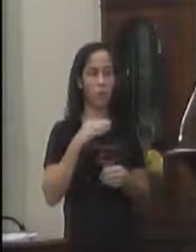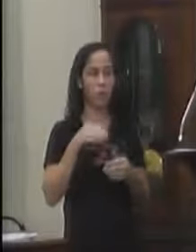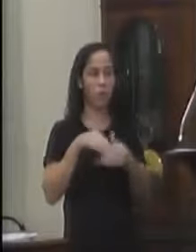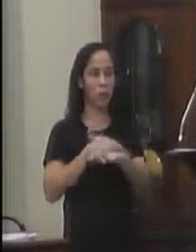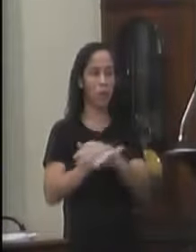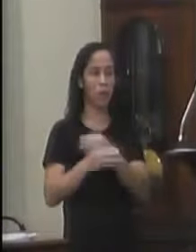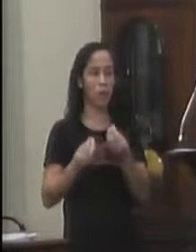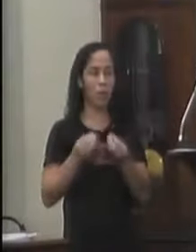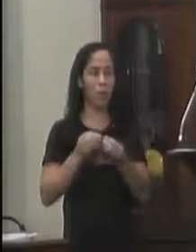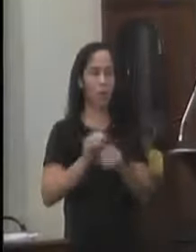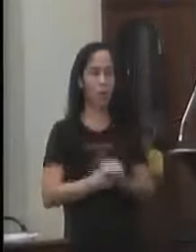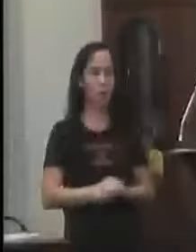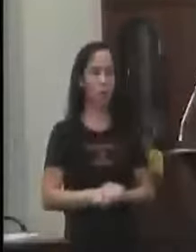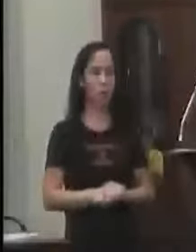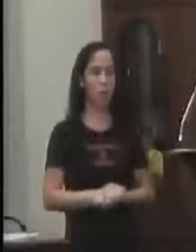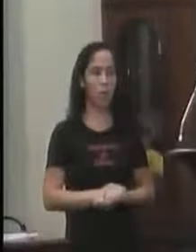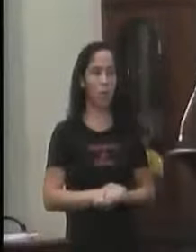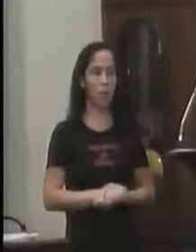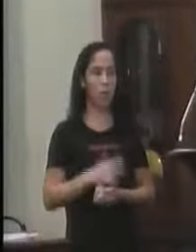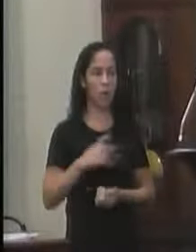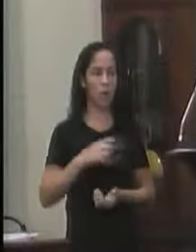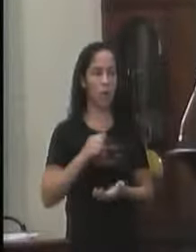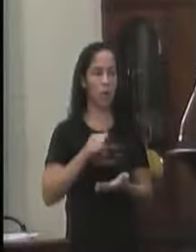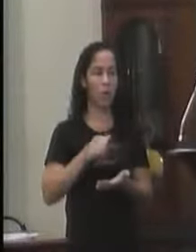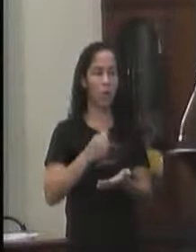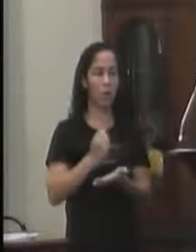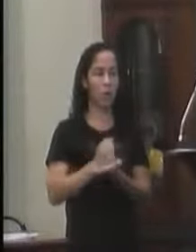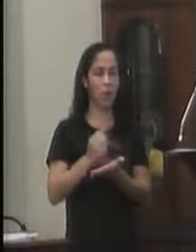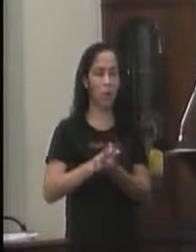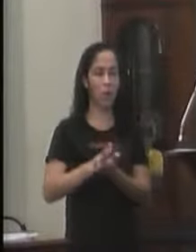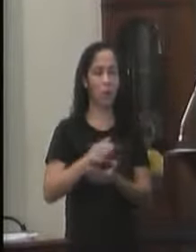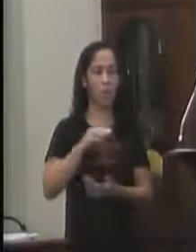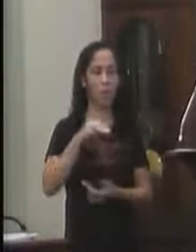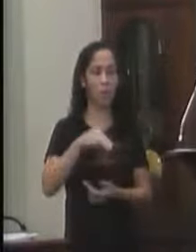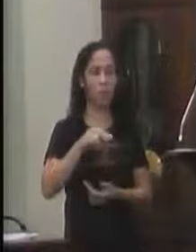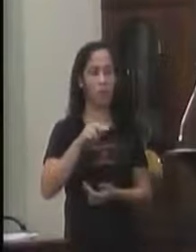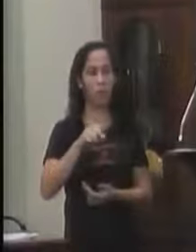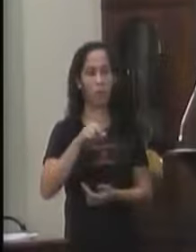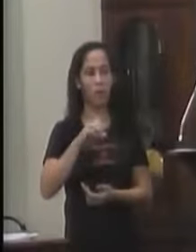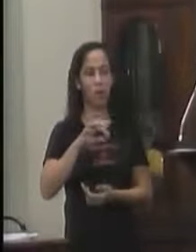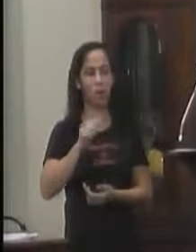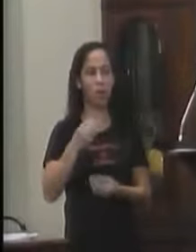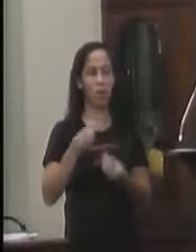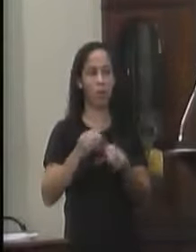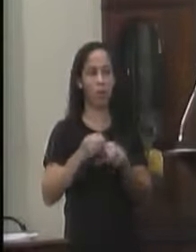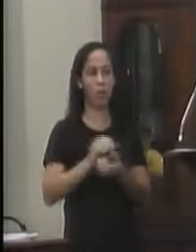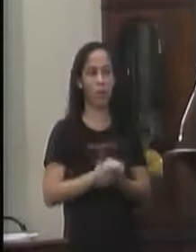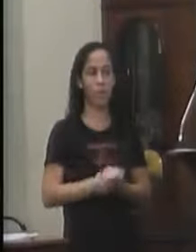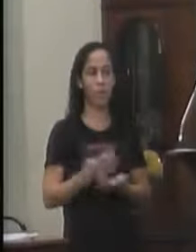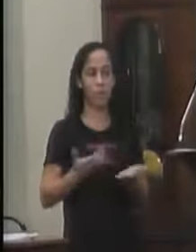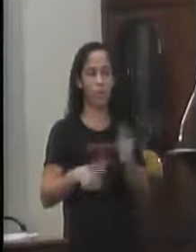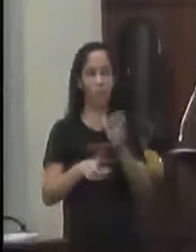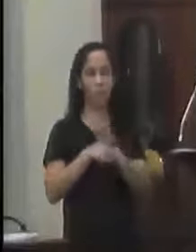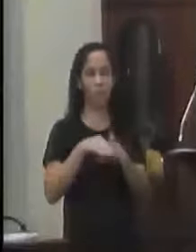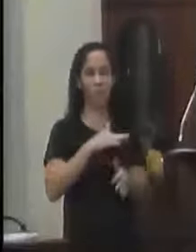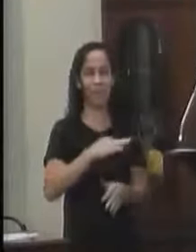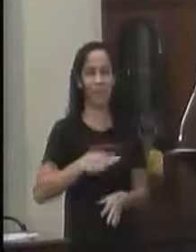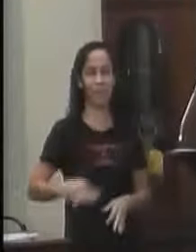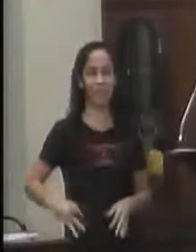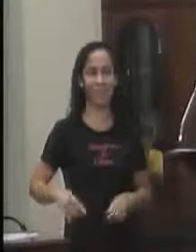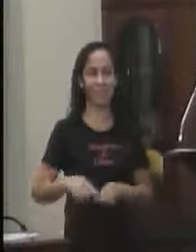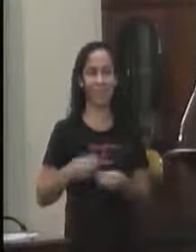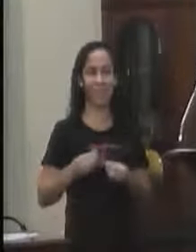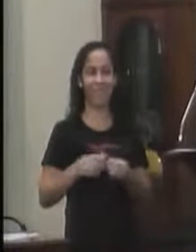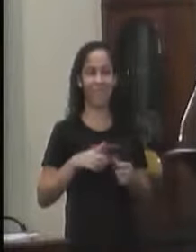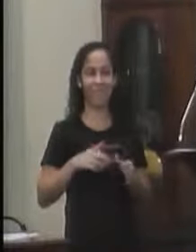Enterrar Então assim Tem uma multa Que é prevista Uma lei estadual Federal E agora nós temos Essa